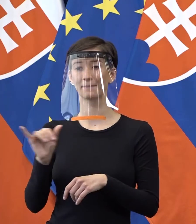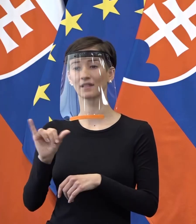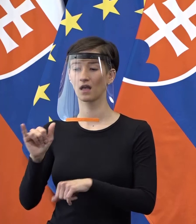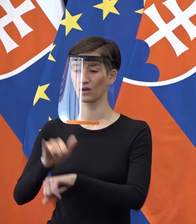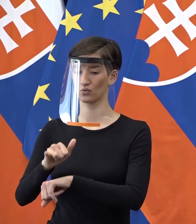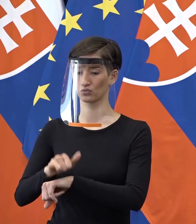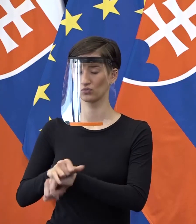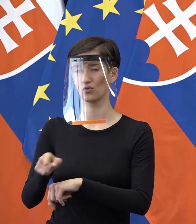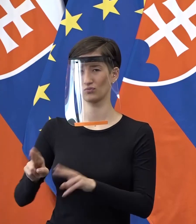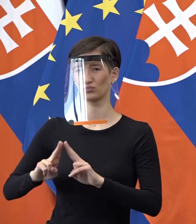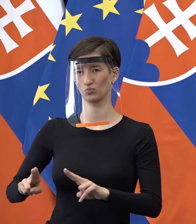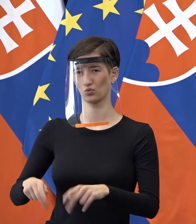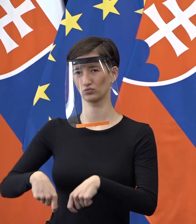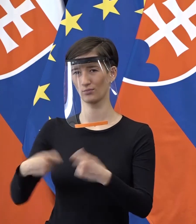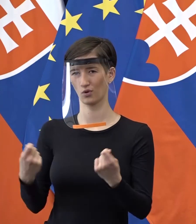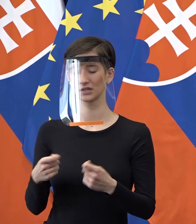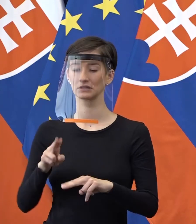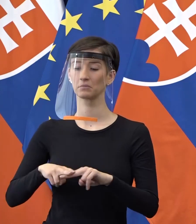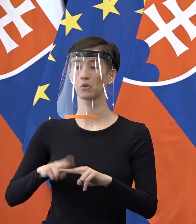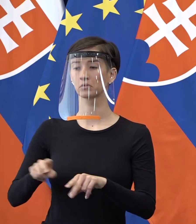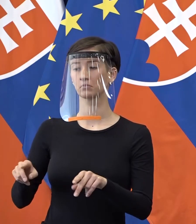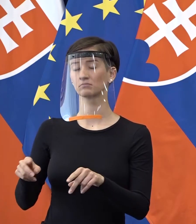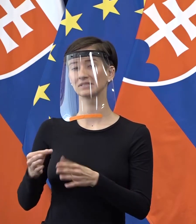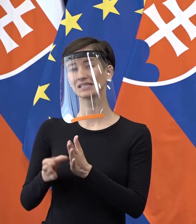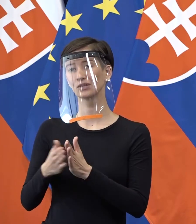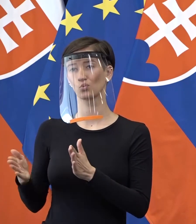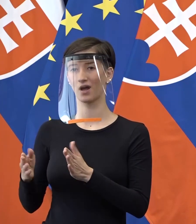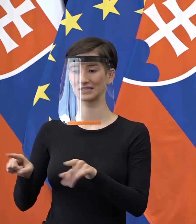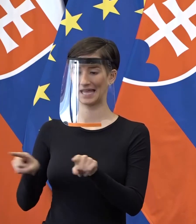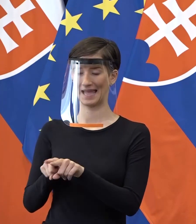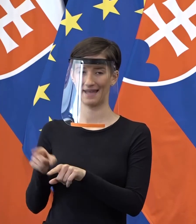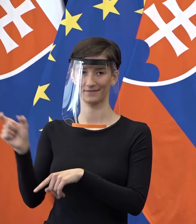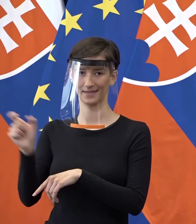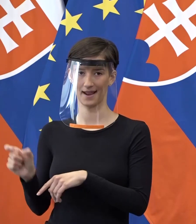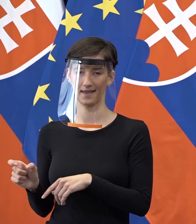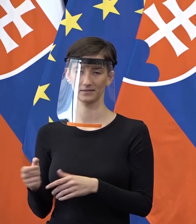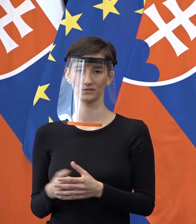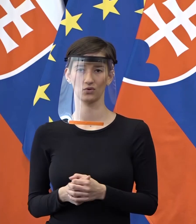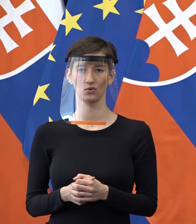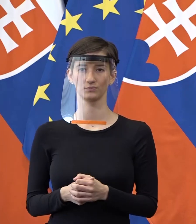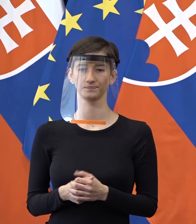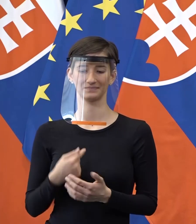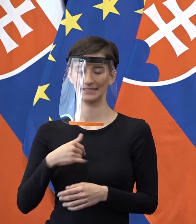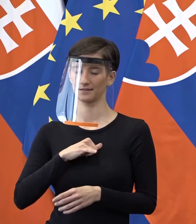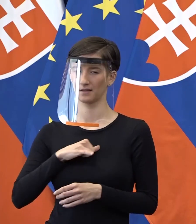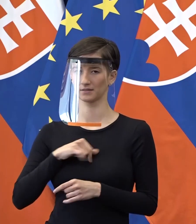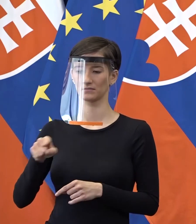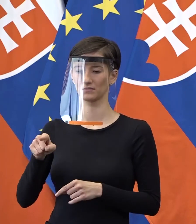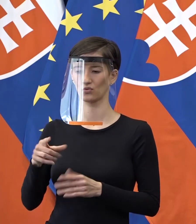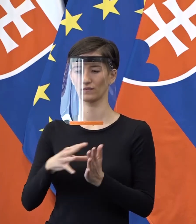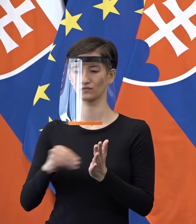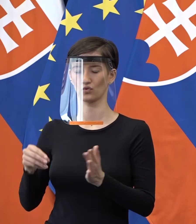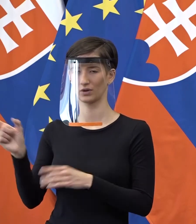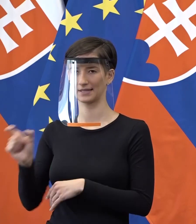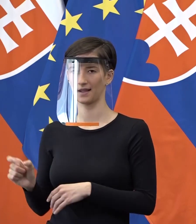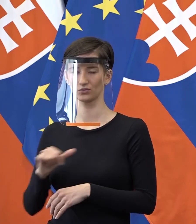vydáme sa cestou, talianska, španielska. Nech tou cestou nechce ísť, neviem ako vám, určite ani vám nie, takže ja by